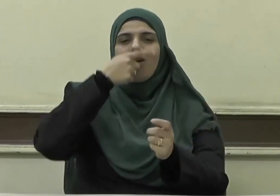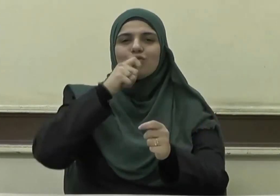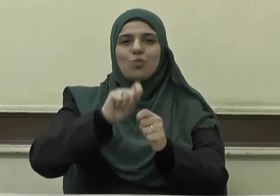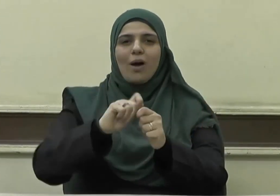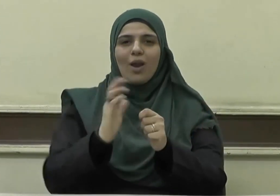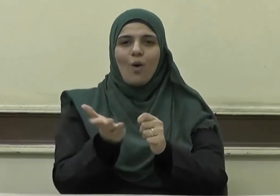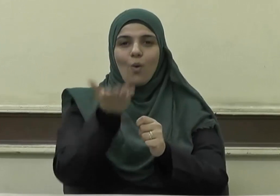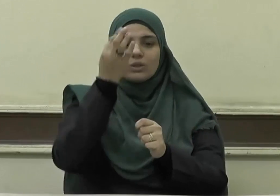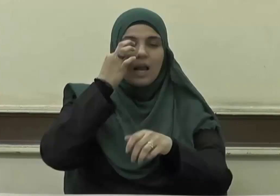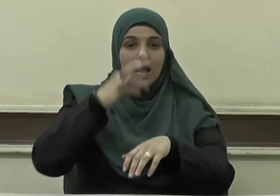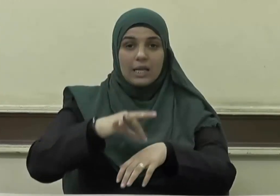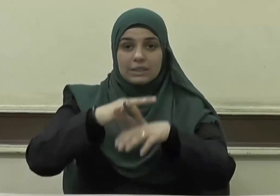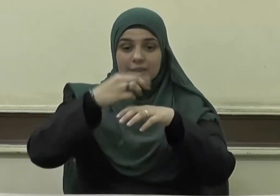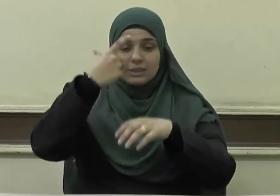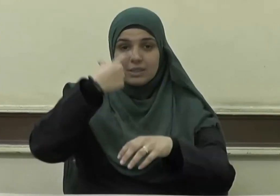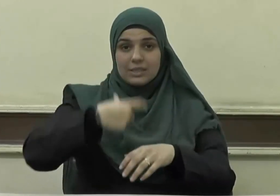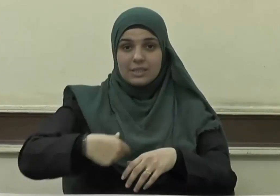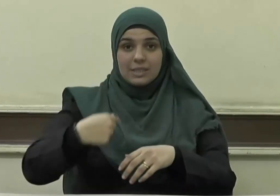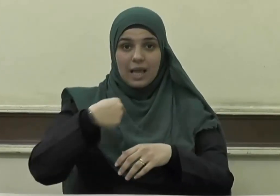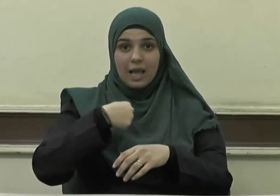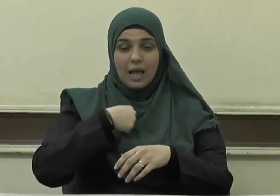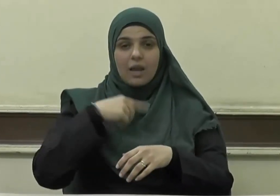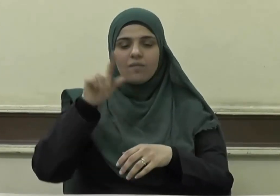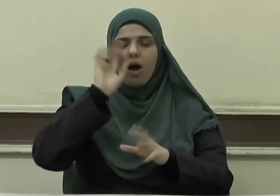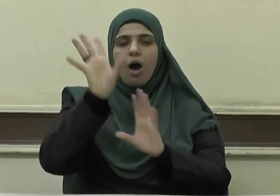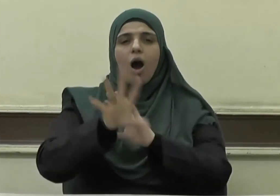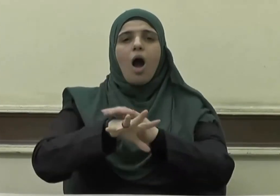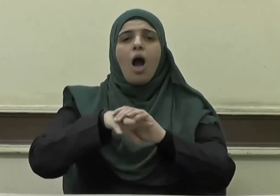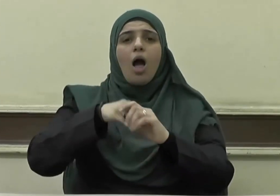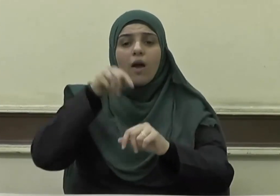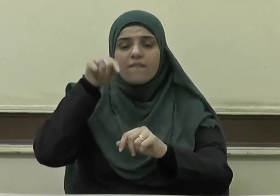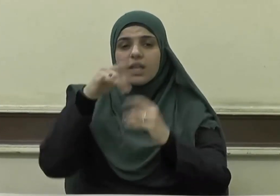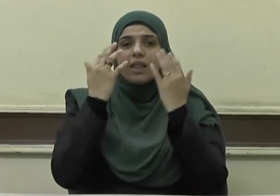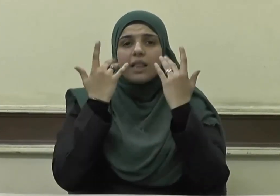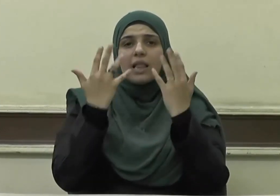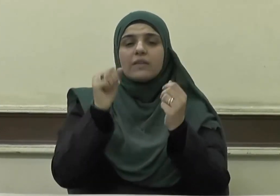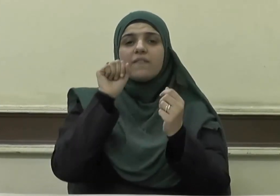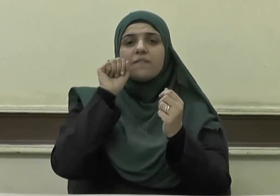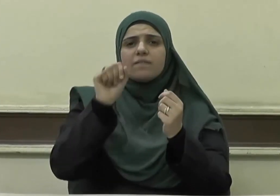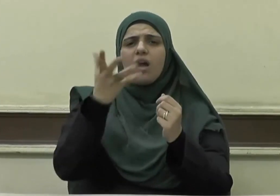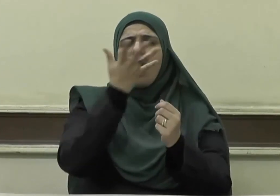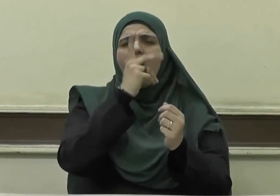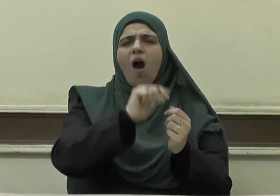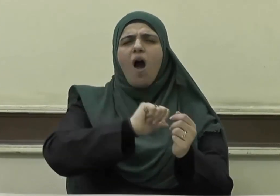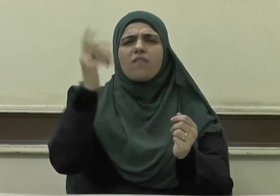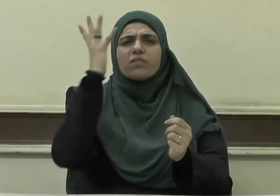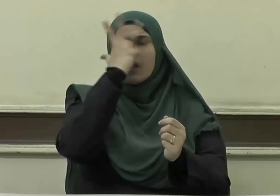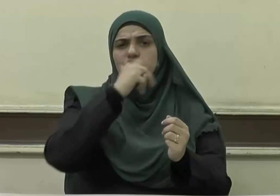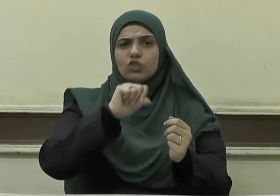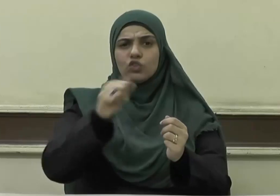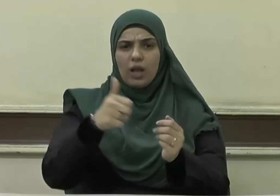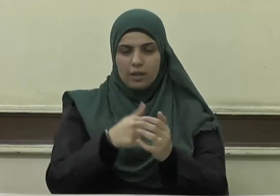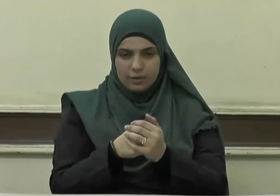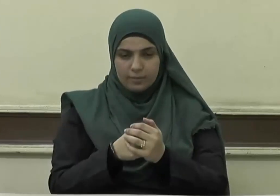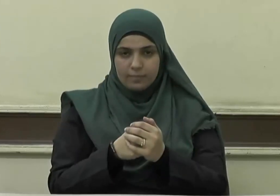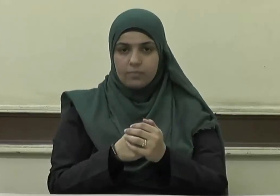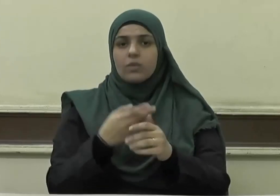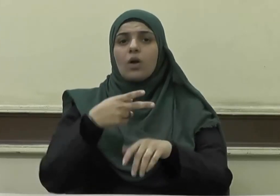الإنسان فخلقه بيديه في أحسن تقويم ونفخ